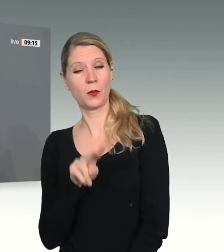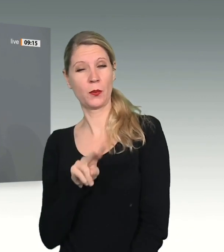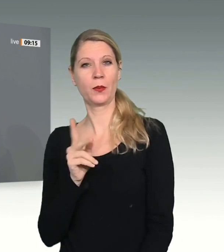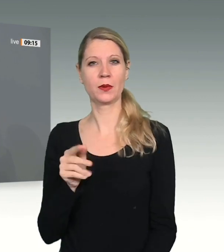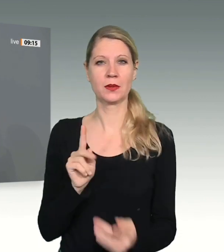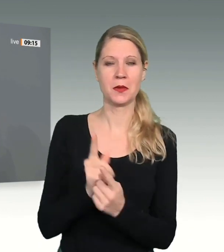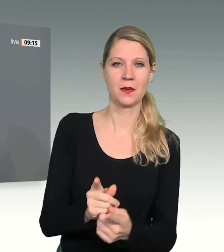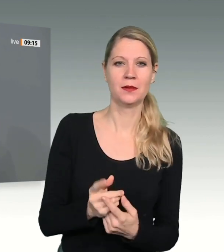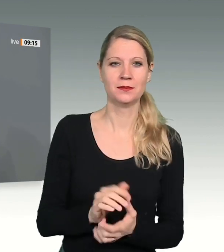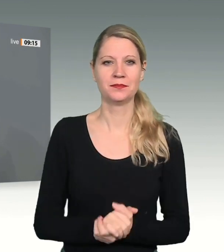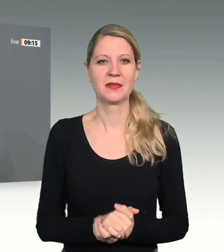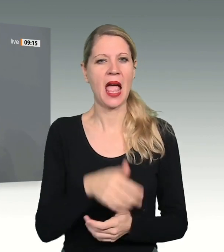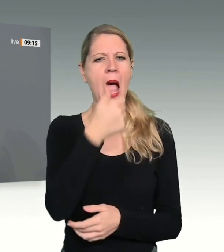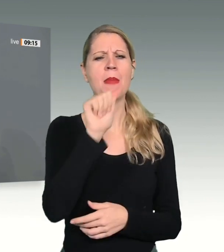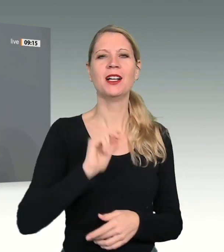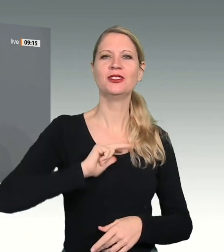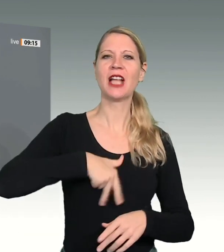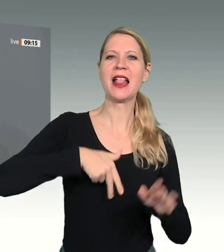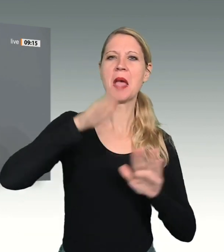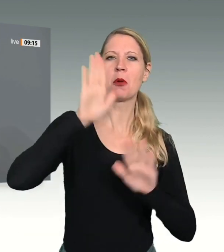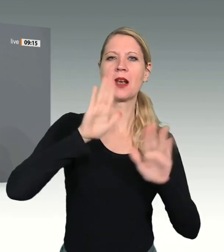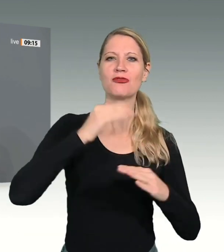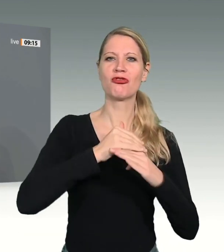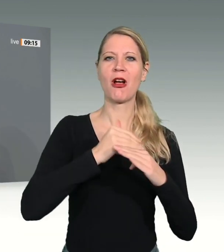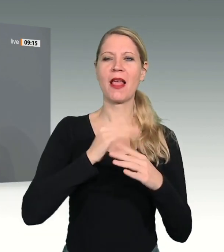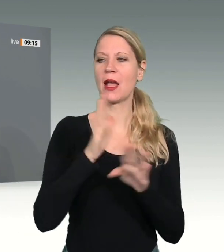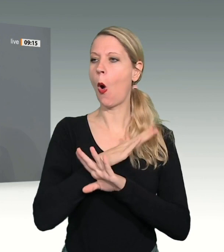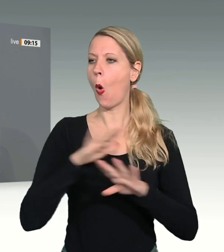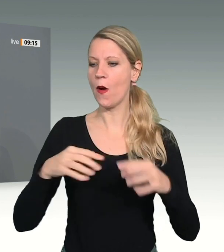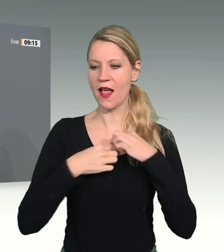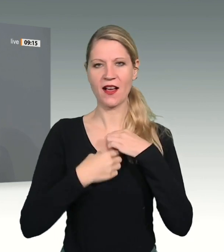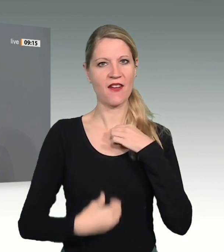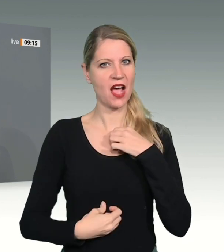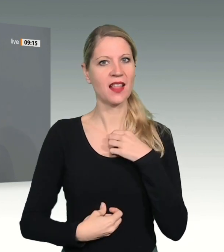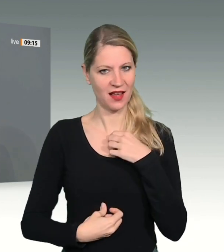sozialdemokratischer Kollege ohne Krawatte im Plenum saß.